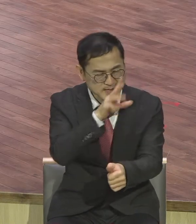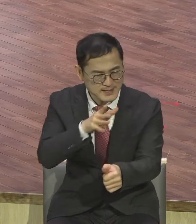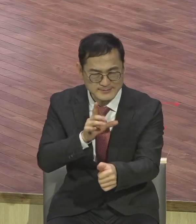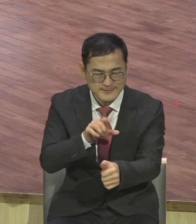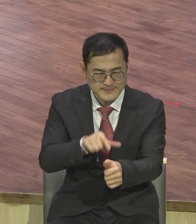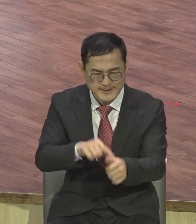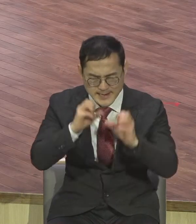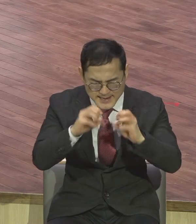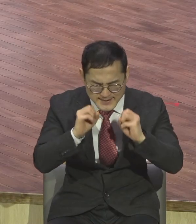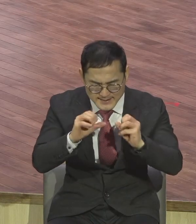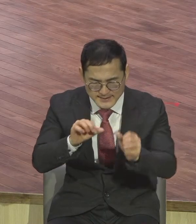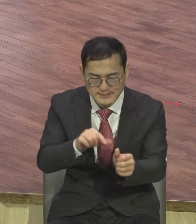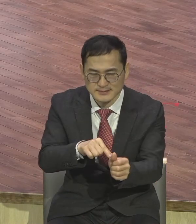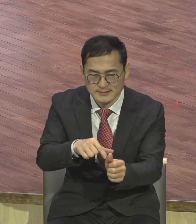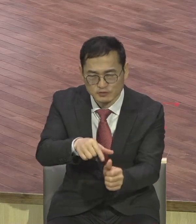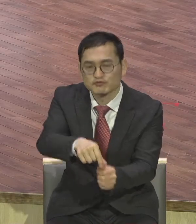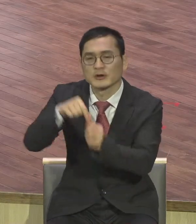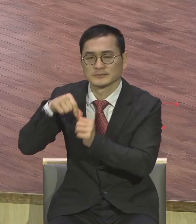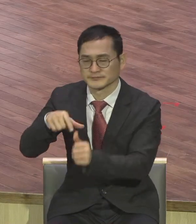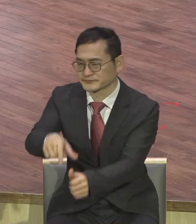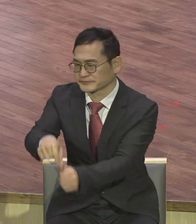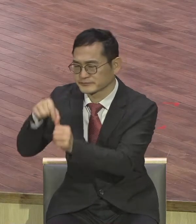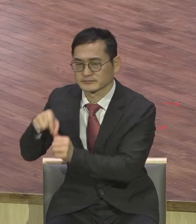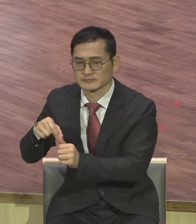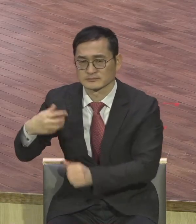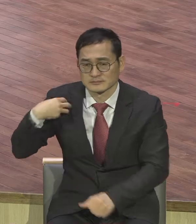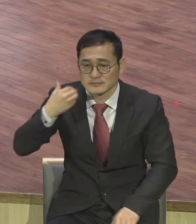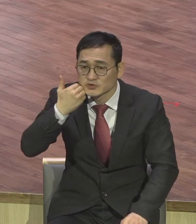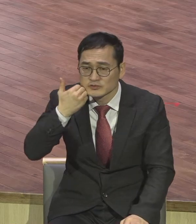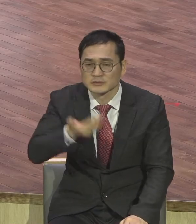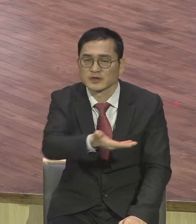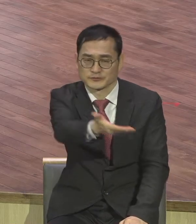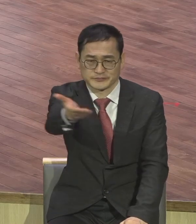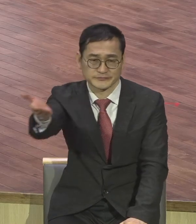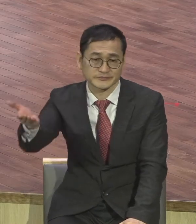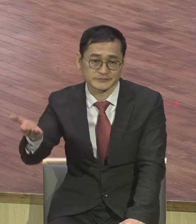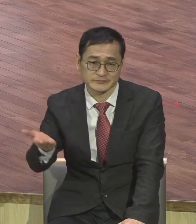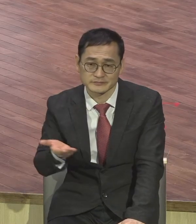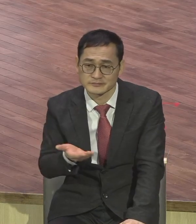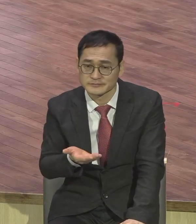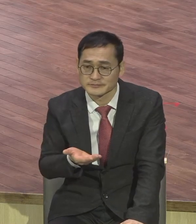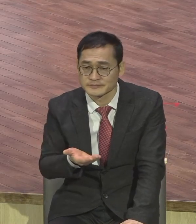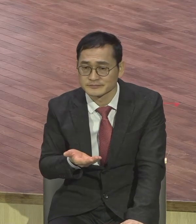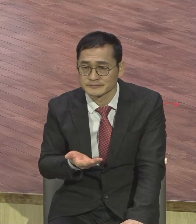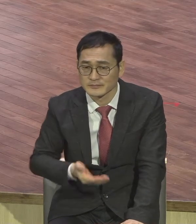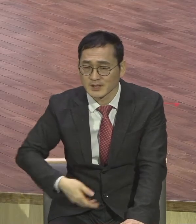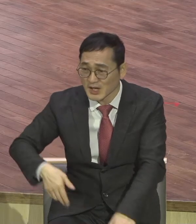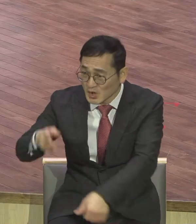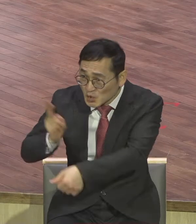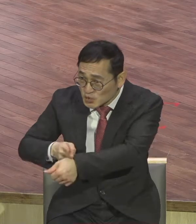없습니다 여러분 밖에 한 장 살릴 사람이 아무도 없어요 교수도 변호사도